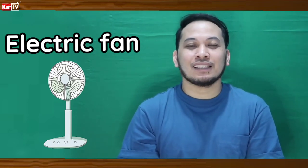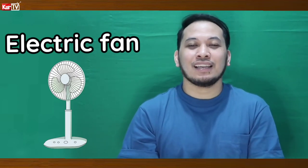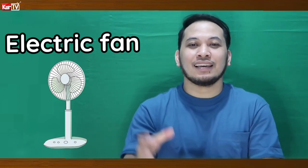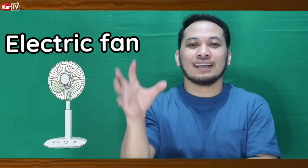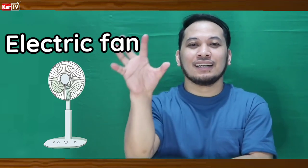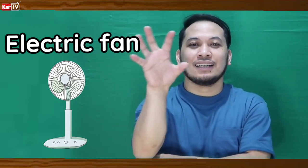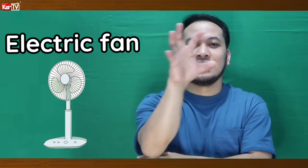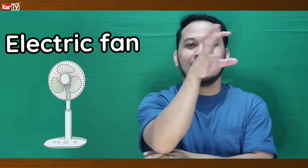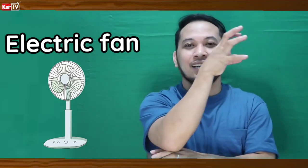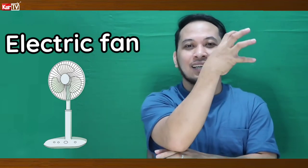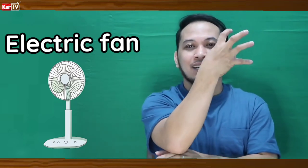madali